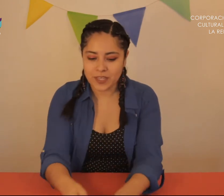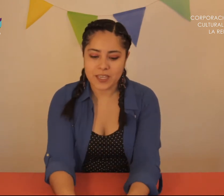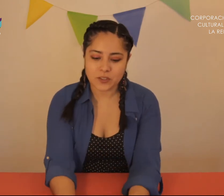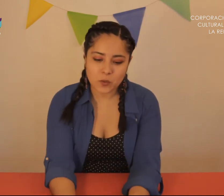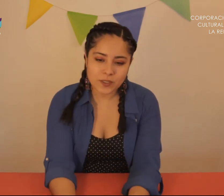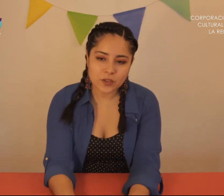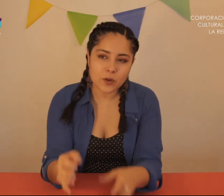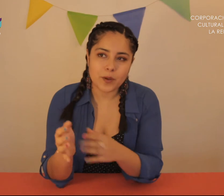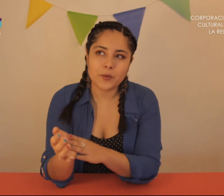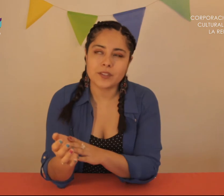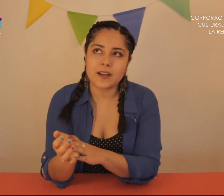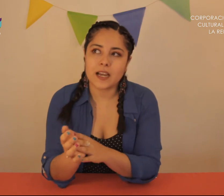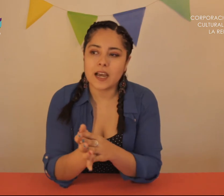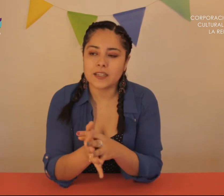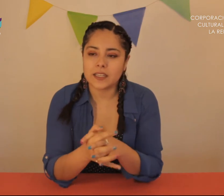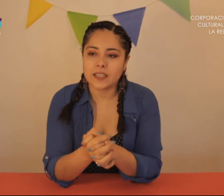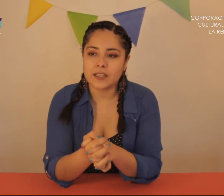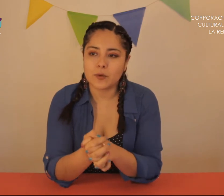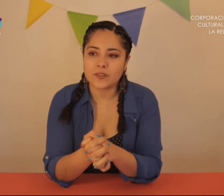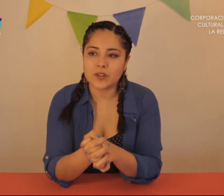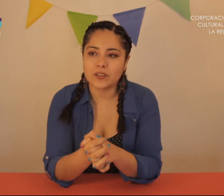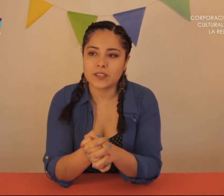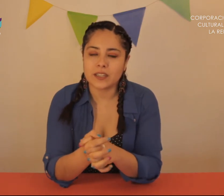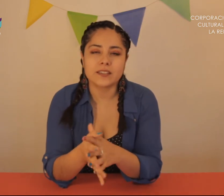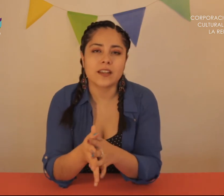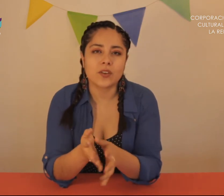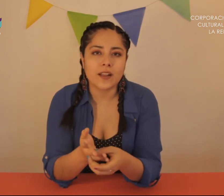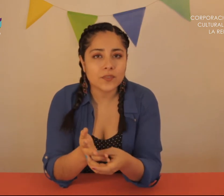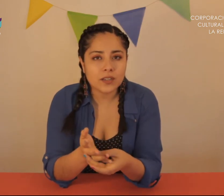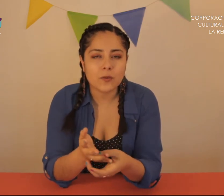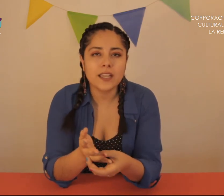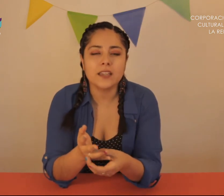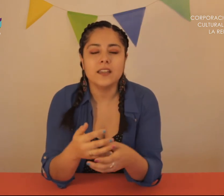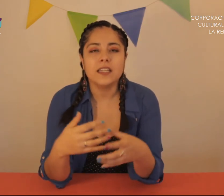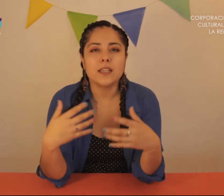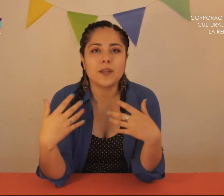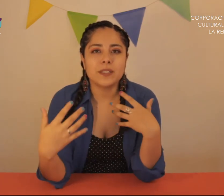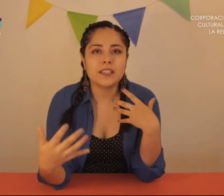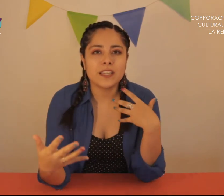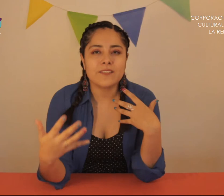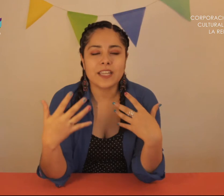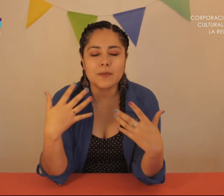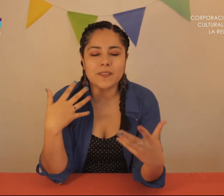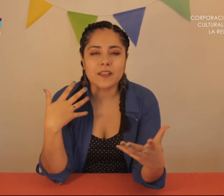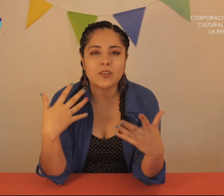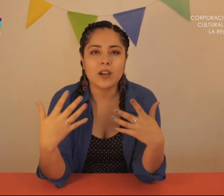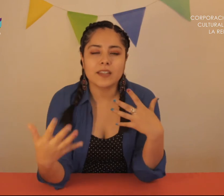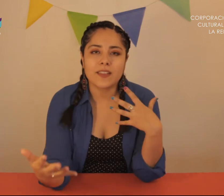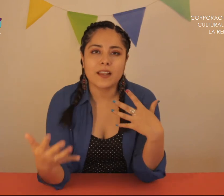Estos cuentos los podemos trabajar cuando los niños están desarrollando el lenguaje y permitir que vayan aprendiéndolos a través de la